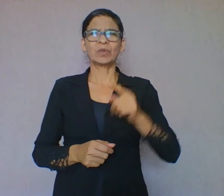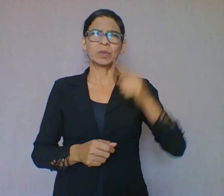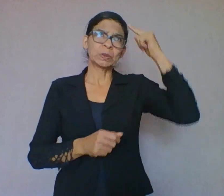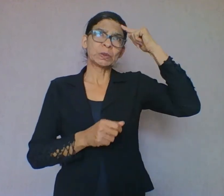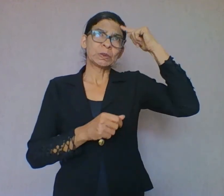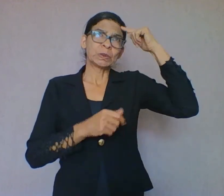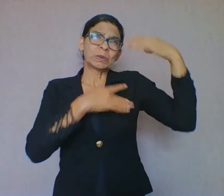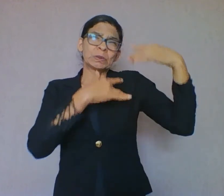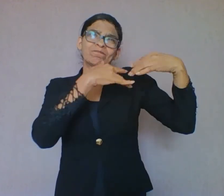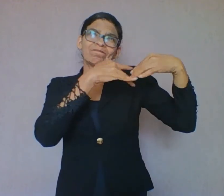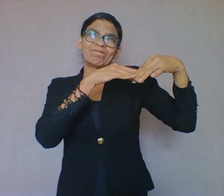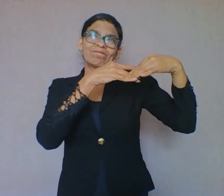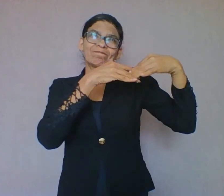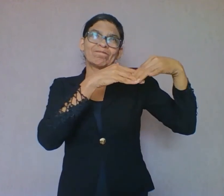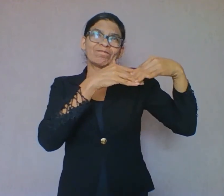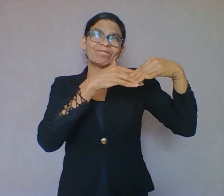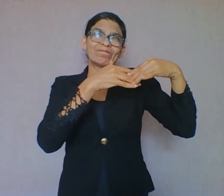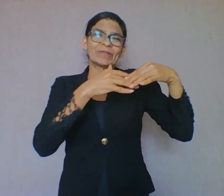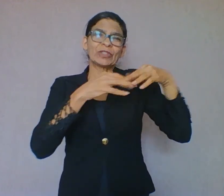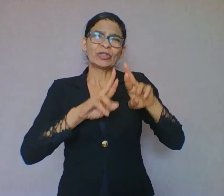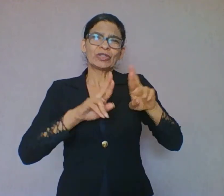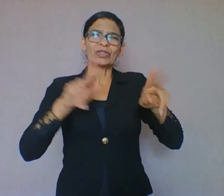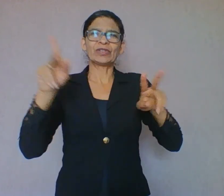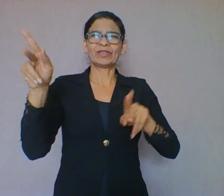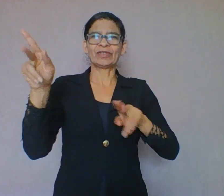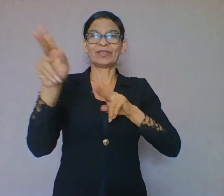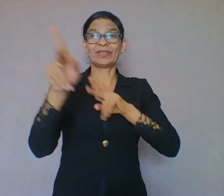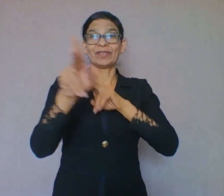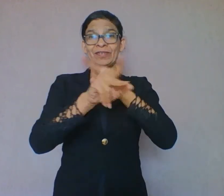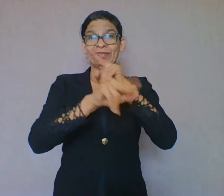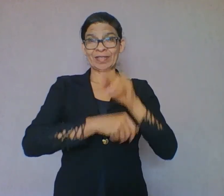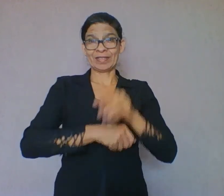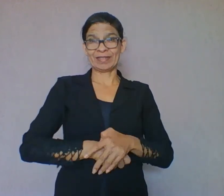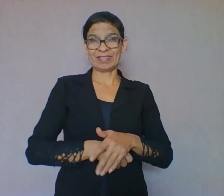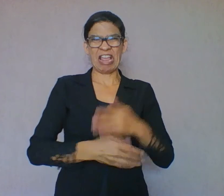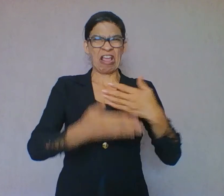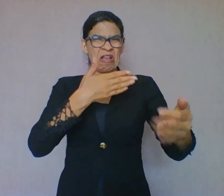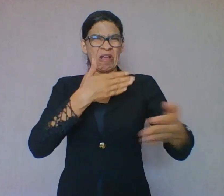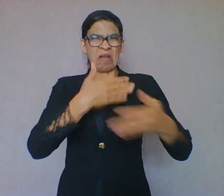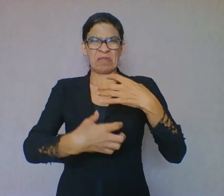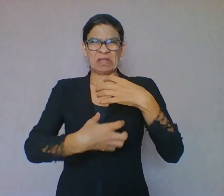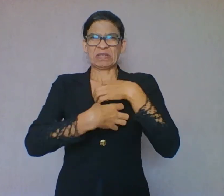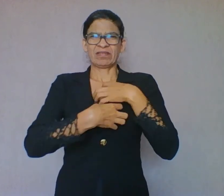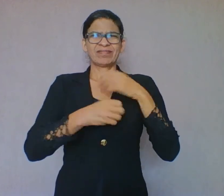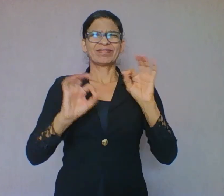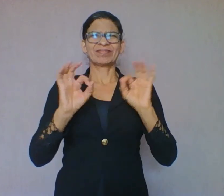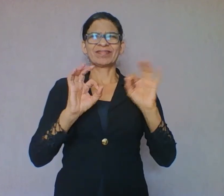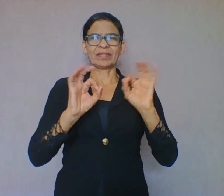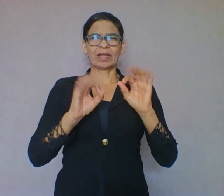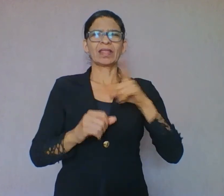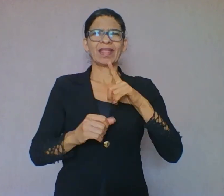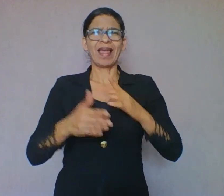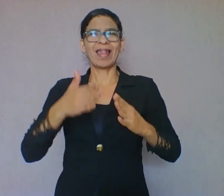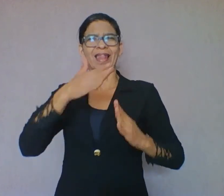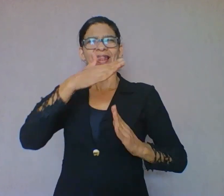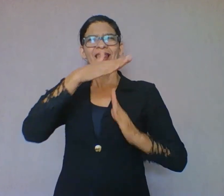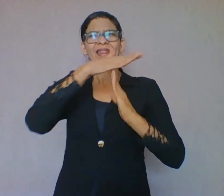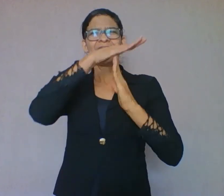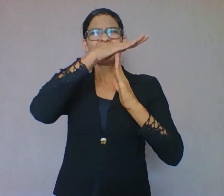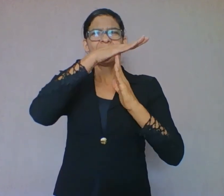claro, não é qualquer sentido que pode ser dado a qualquer texto. Há um limite a ser respeitado. O ato de